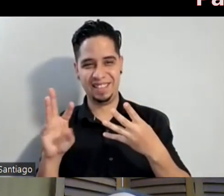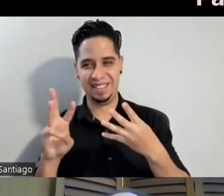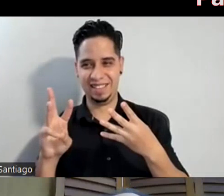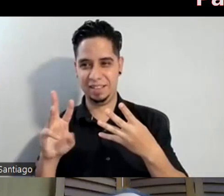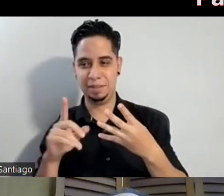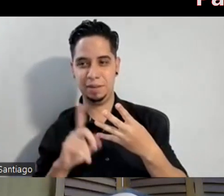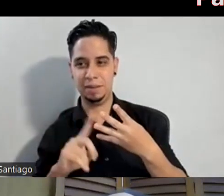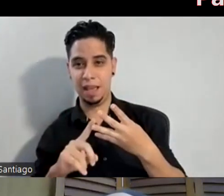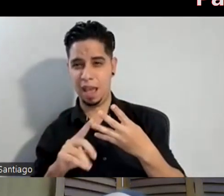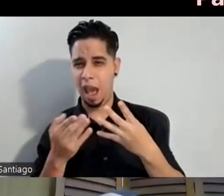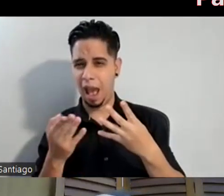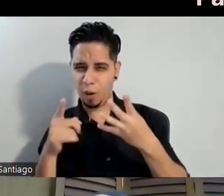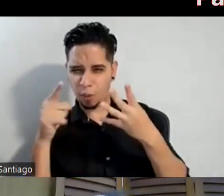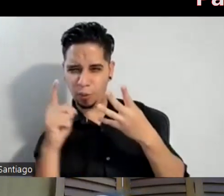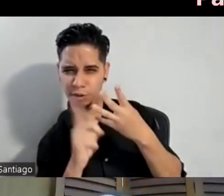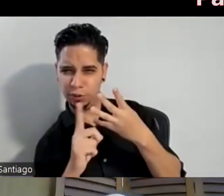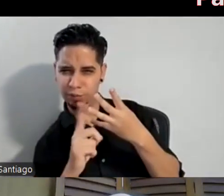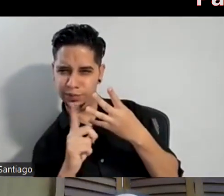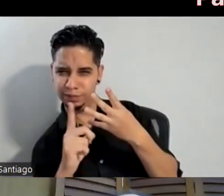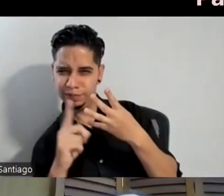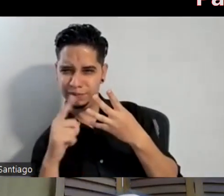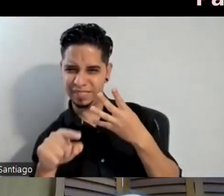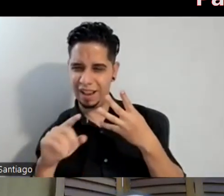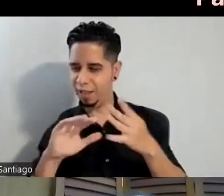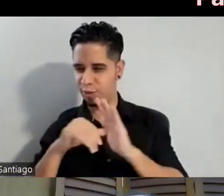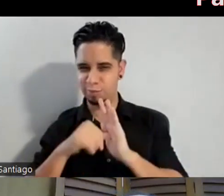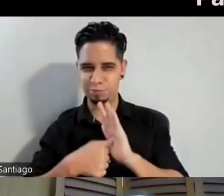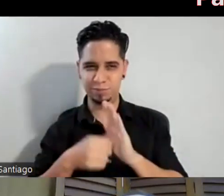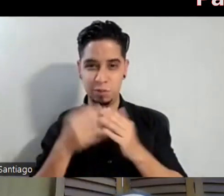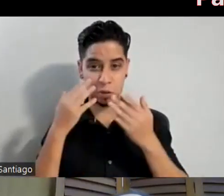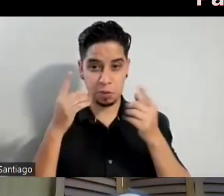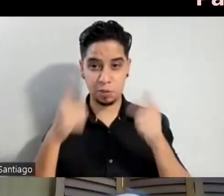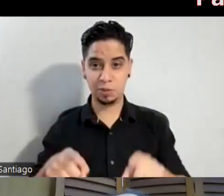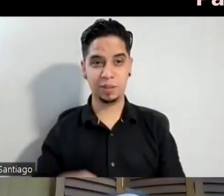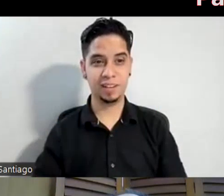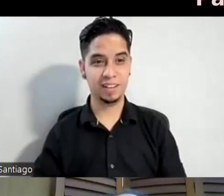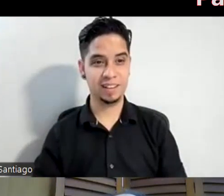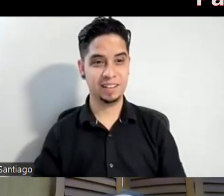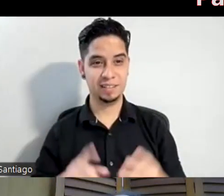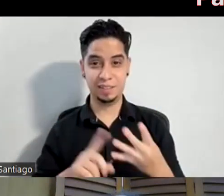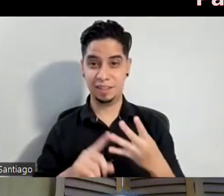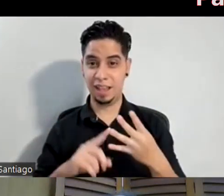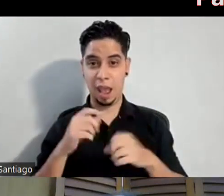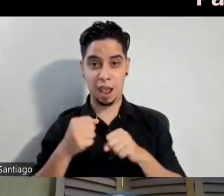algo, algo pasó en ese 96 que nos marcó a todos. Pero ese año del reciclaje no pasó nada. Yo creo